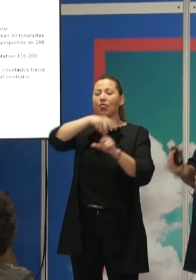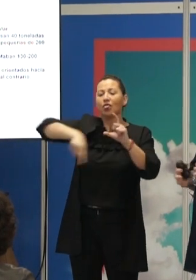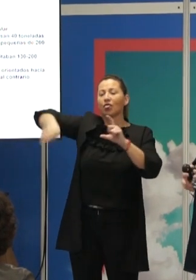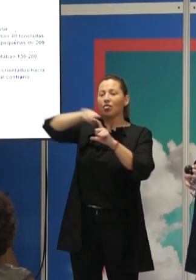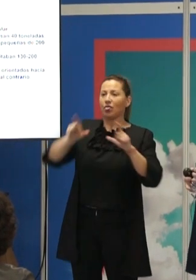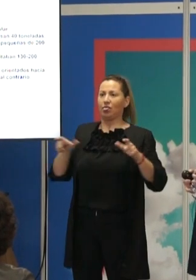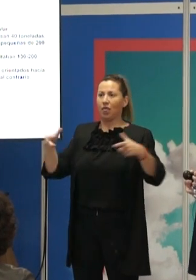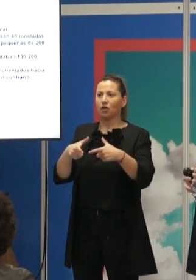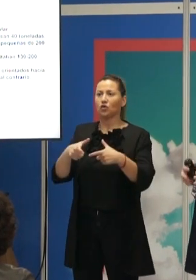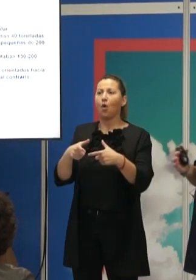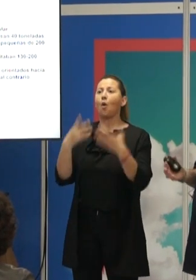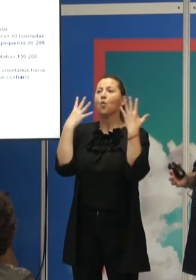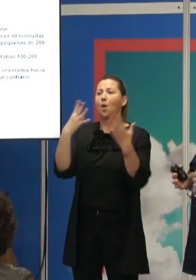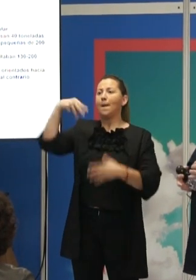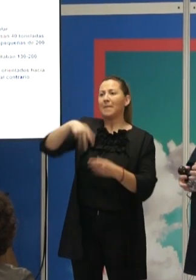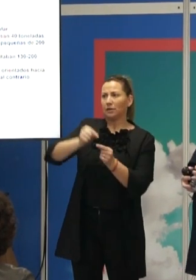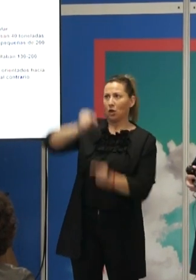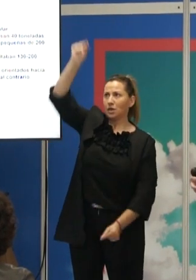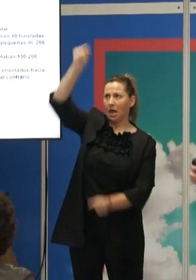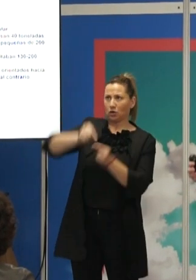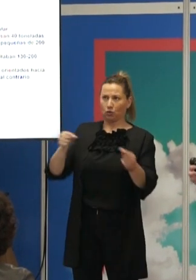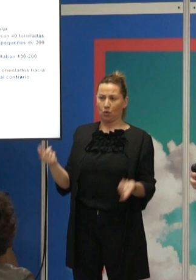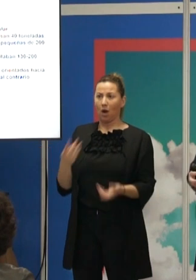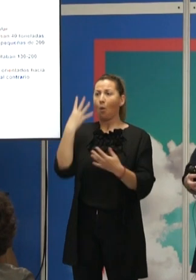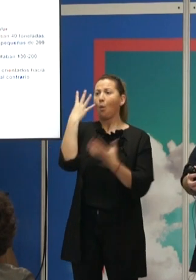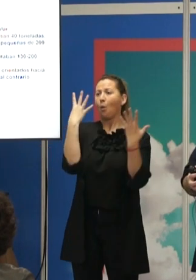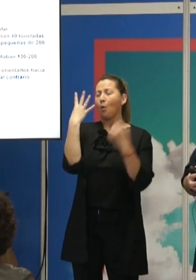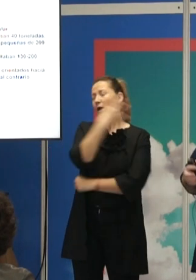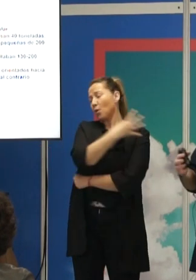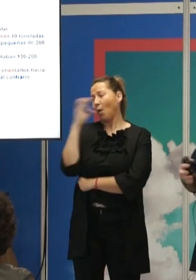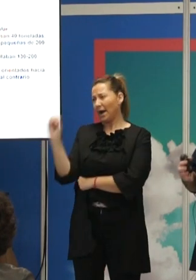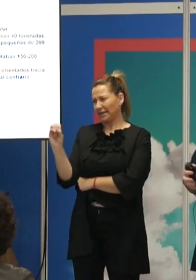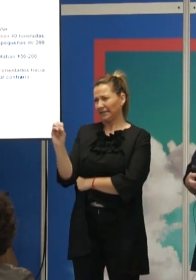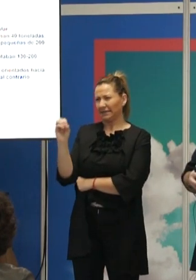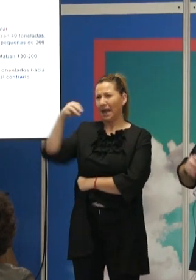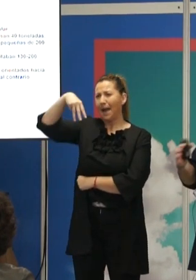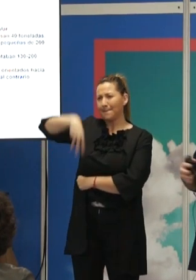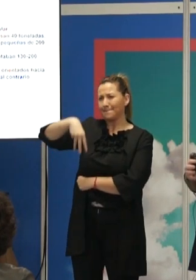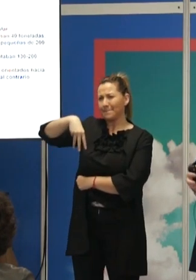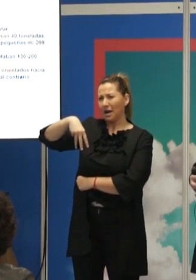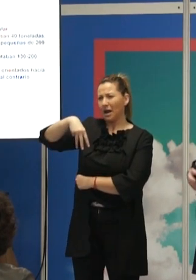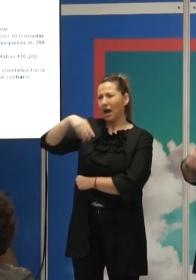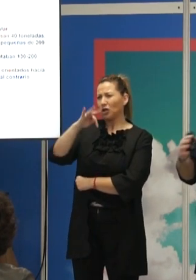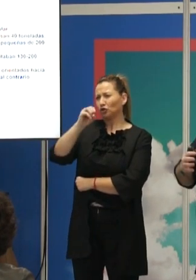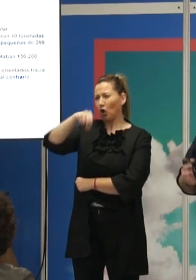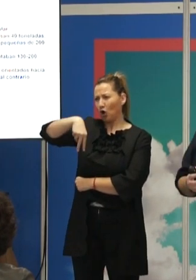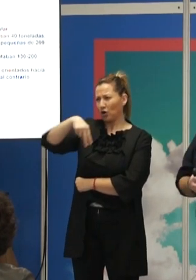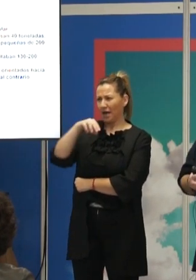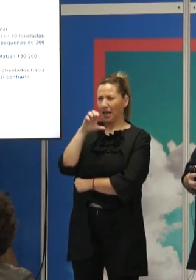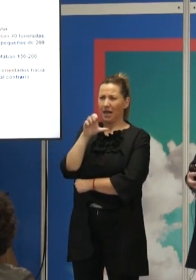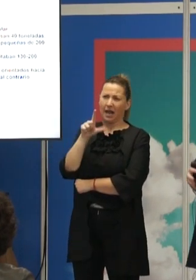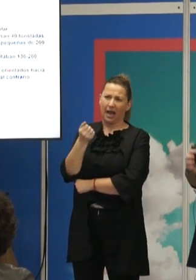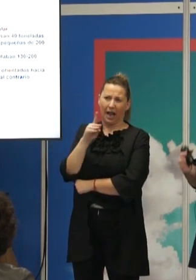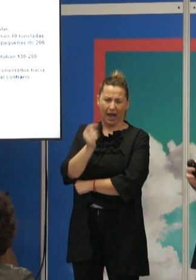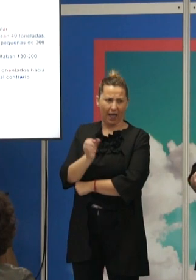Mide unos 9 metros de altura y pesa unas 40 toneladas. Algunas de las rocas más grandes, venían de 30